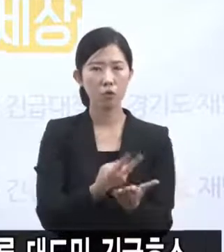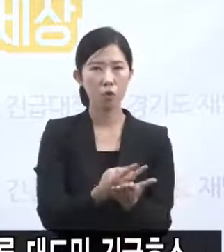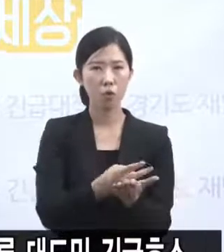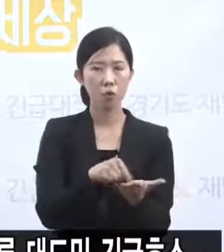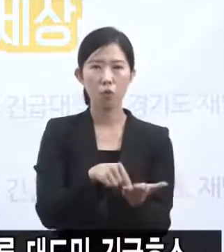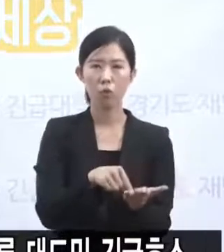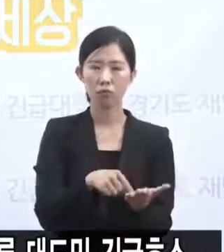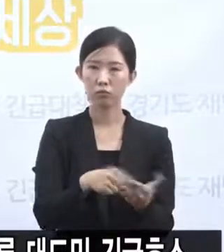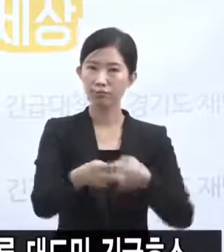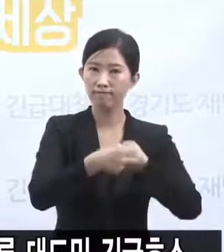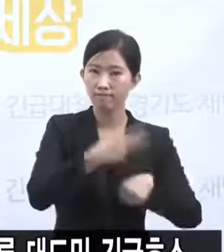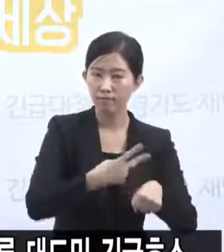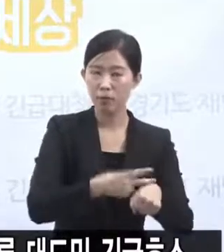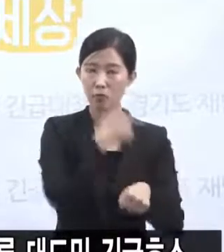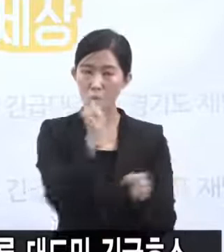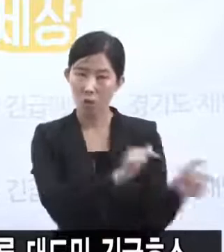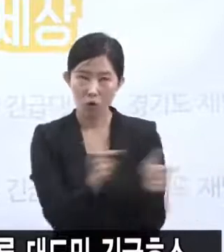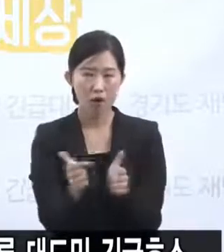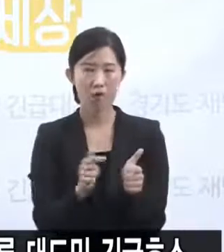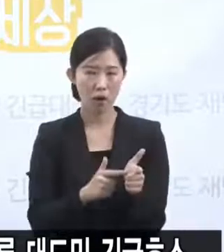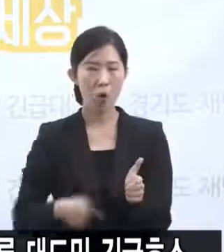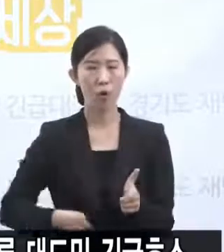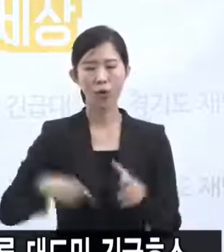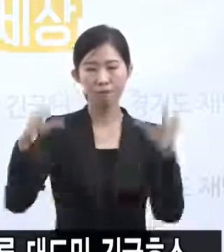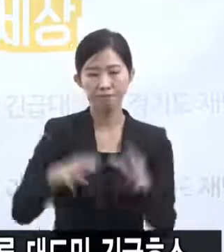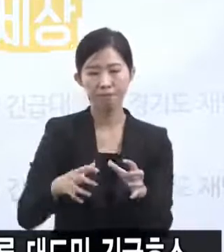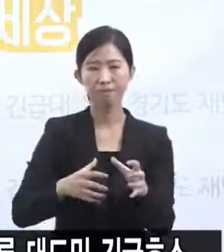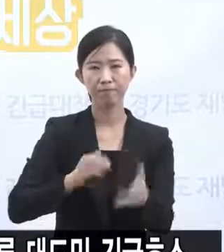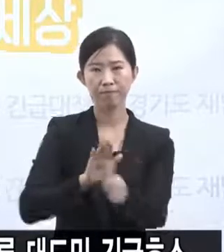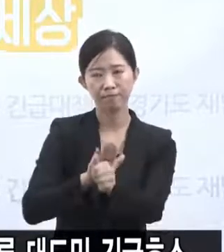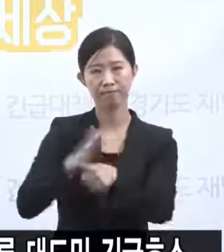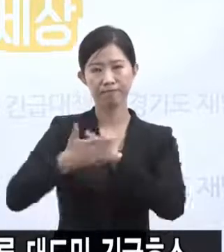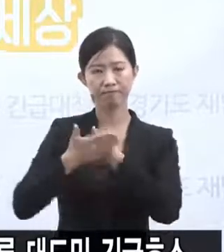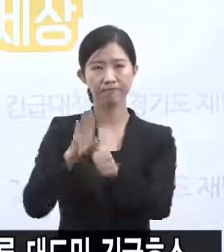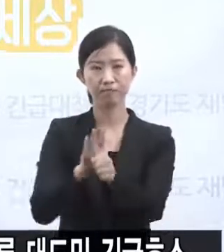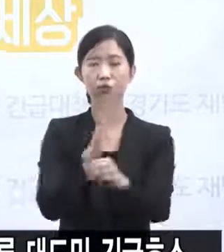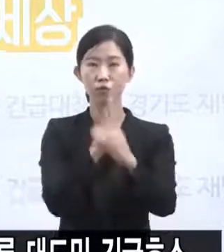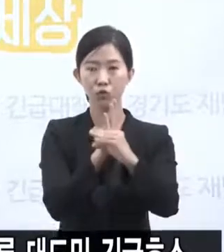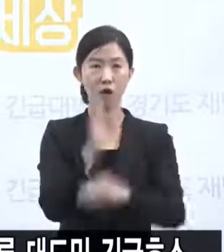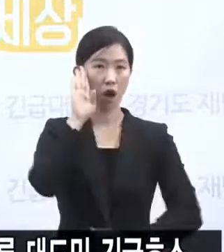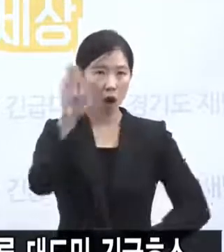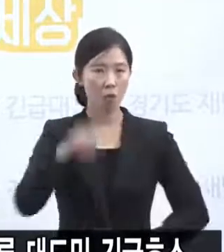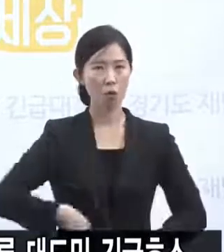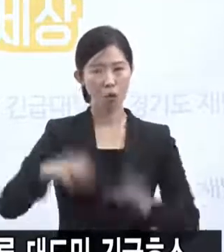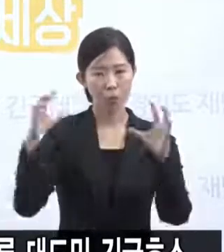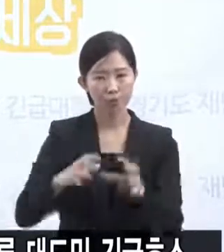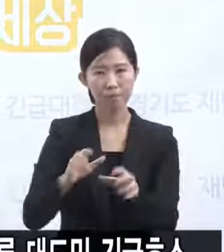유기적인 협조를 이어오고 있습니다. 앞으로도 긴밀한 협력을 통해 촘촘한